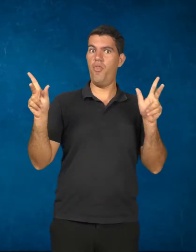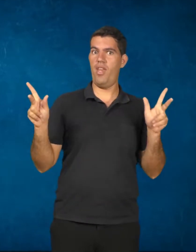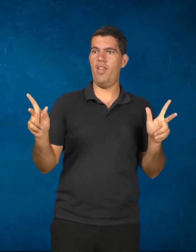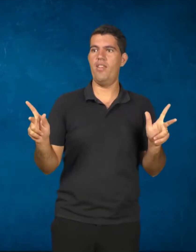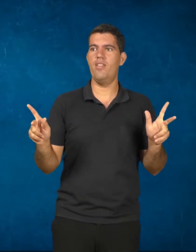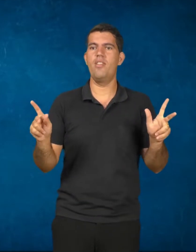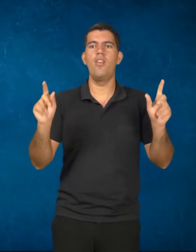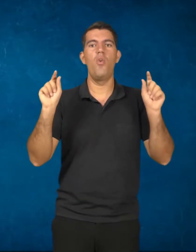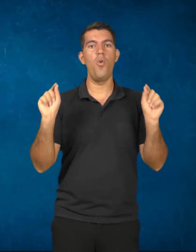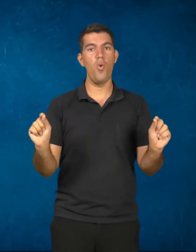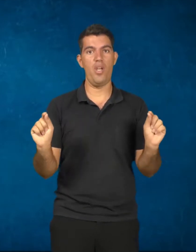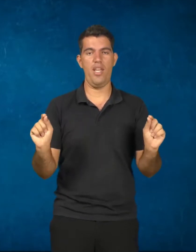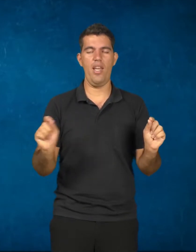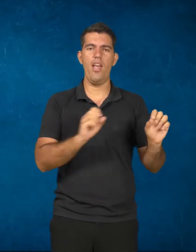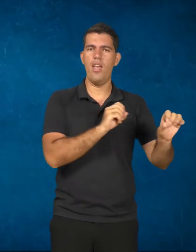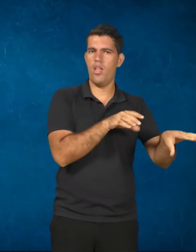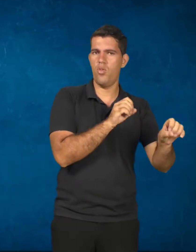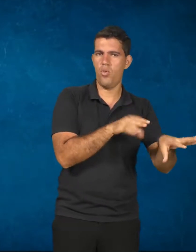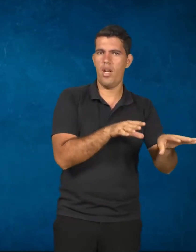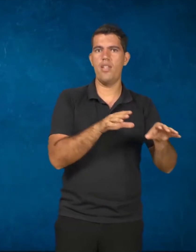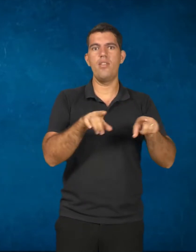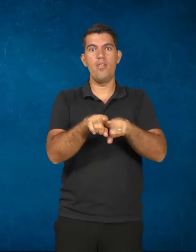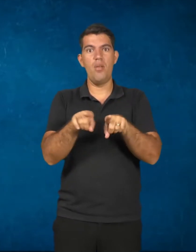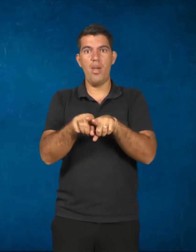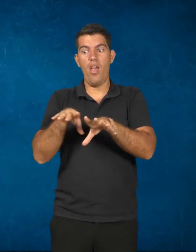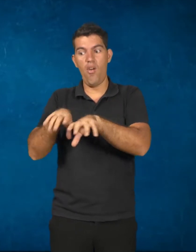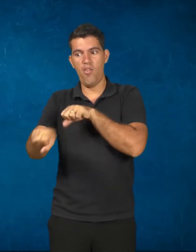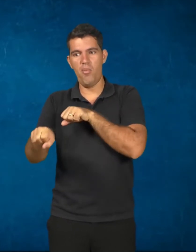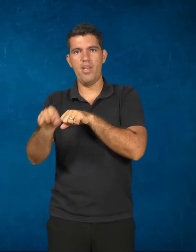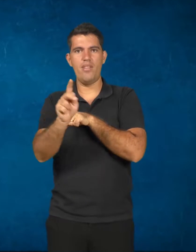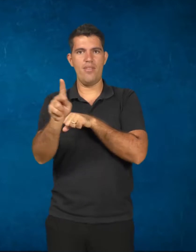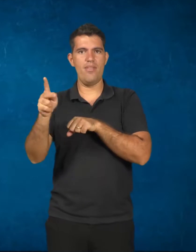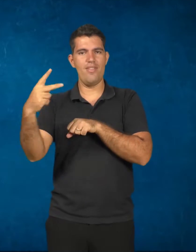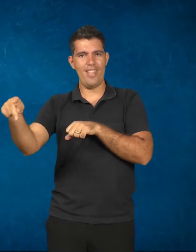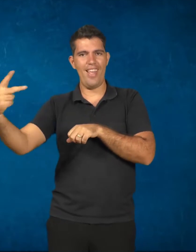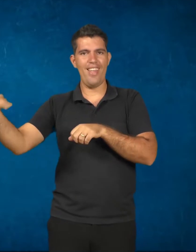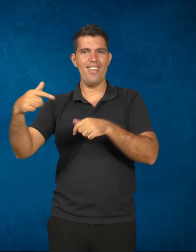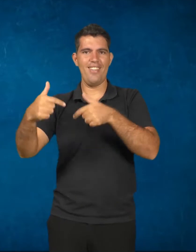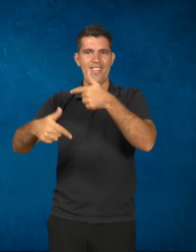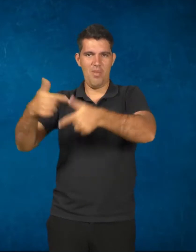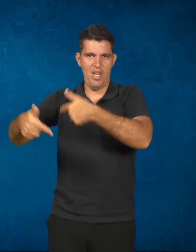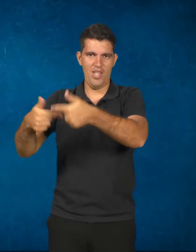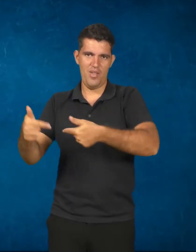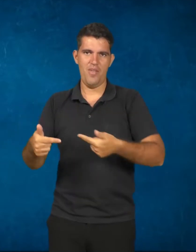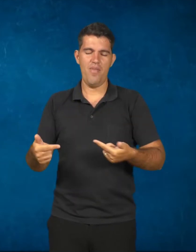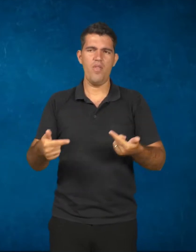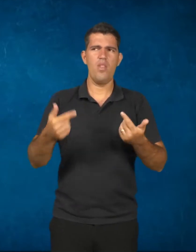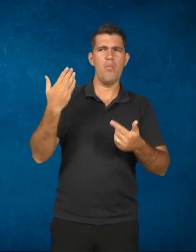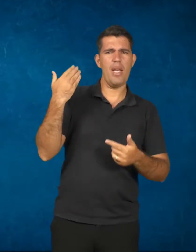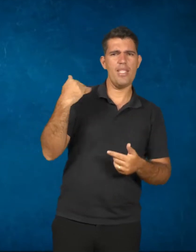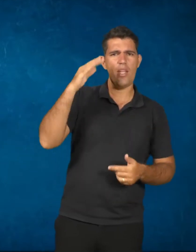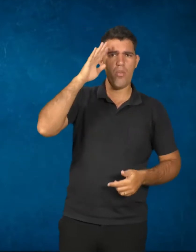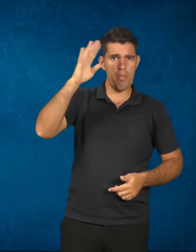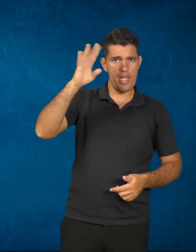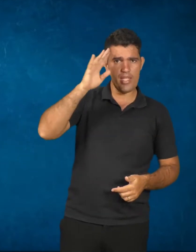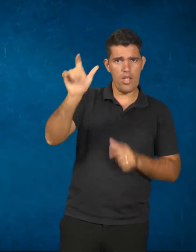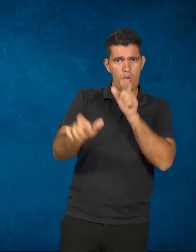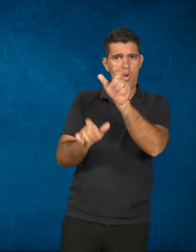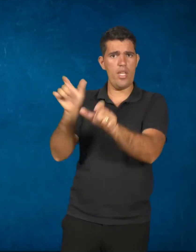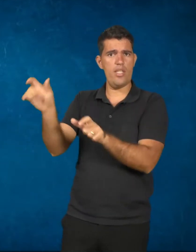a educação e a formação dos trabalhadores. Os pensadores da época então eles pensavam o